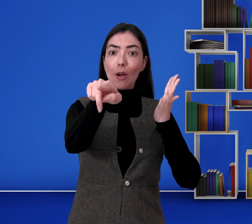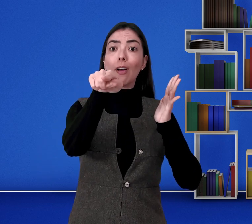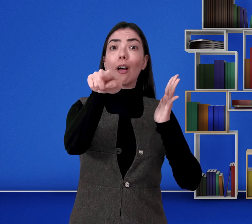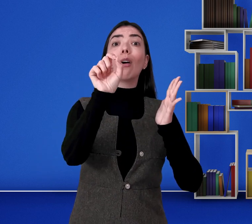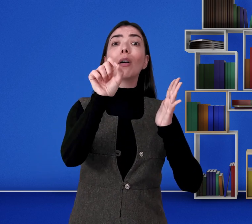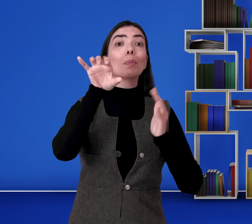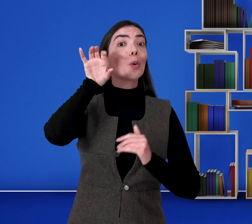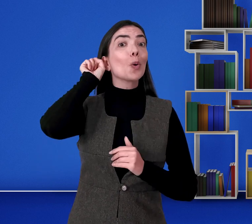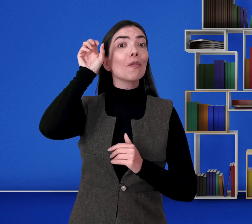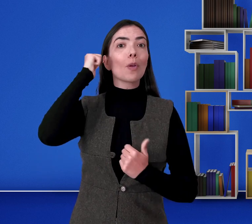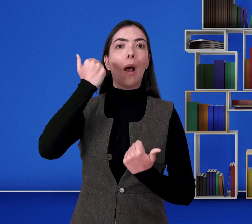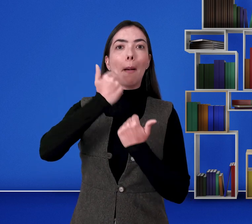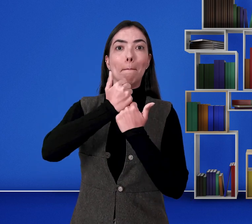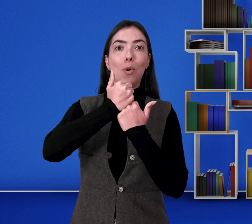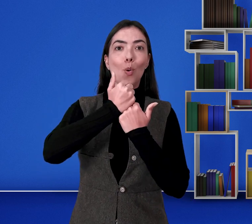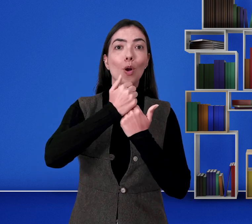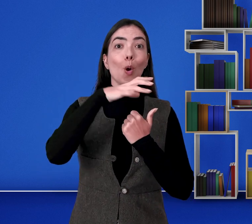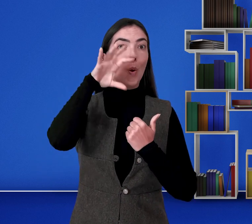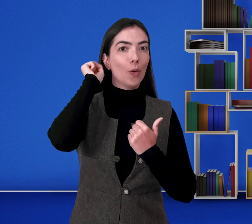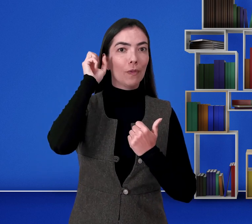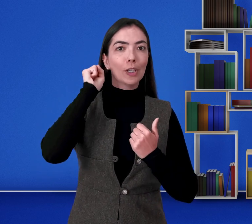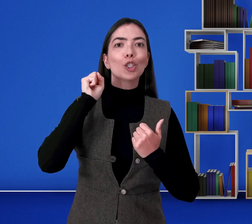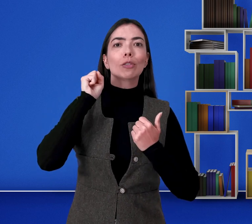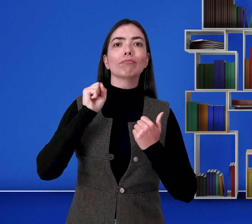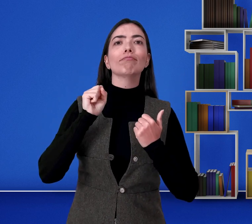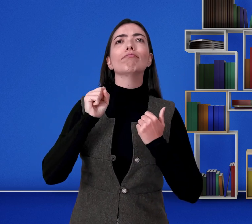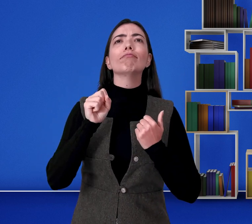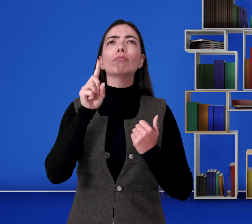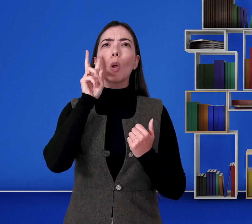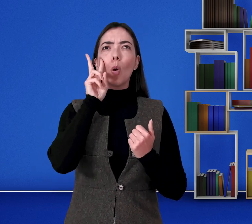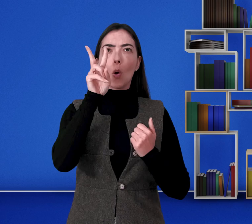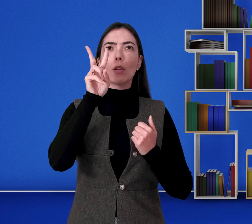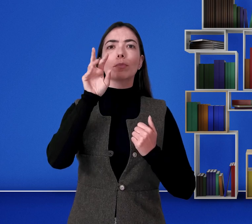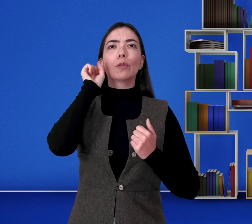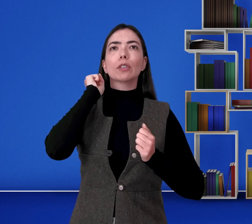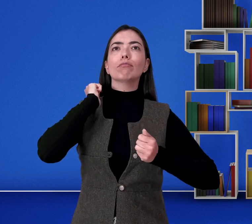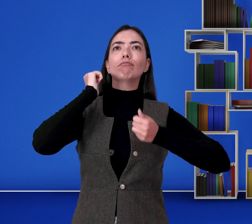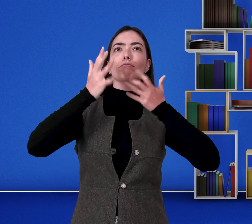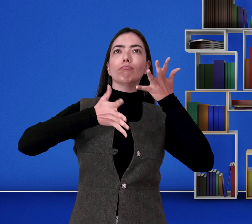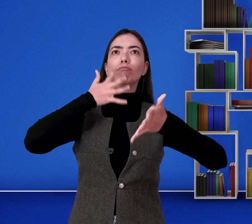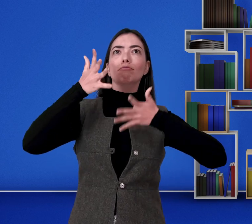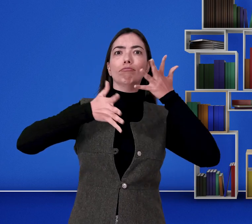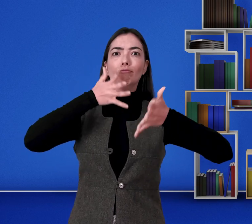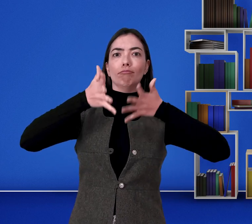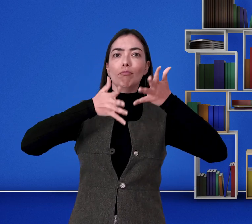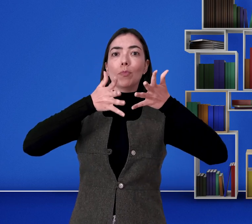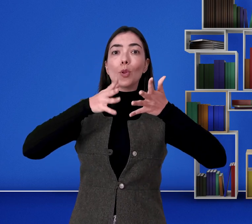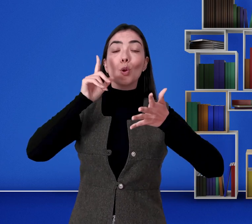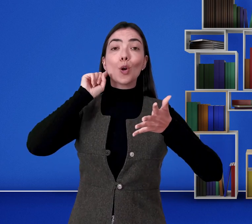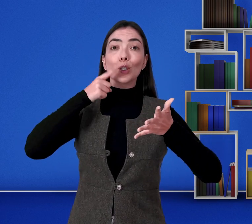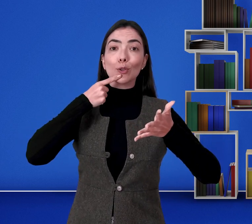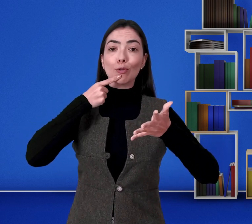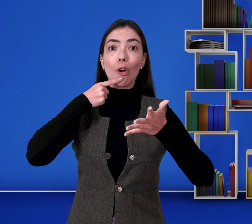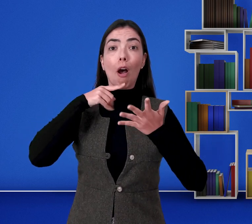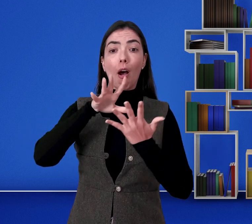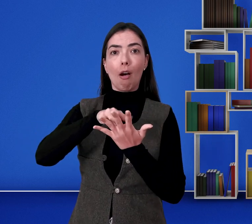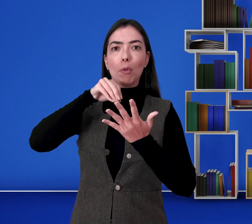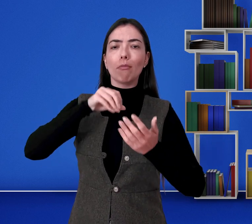mantém o seu contato visual com o seu apoio ouvinte. Enquanto o apoio ouvinte está interpretando a música, o